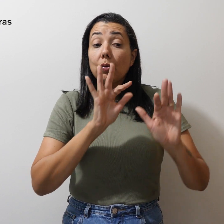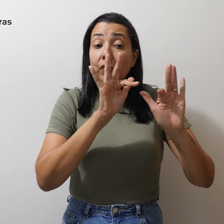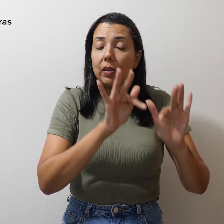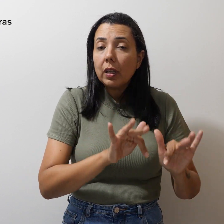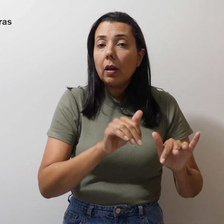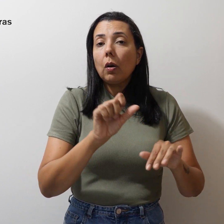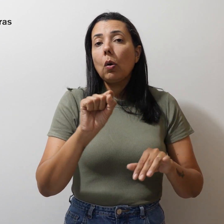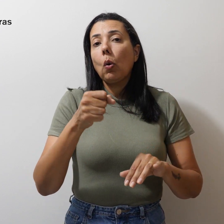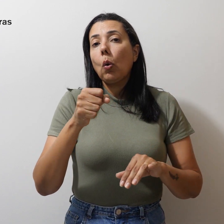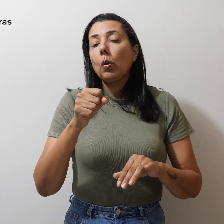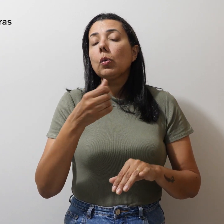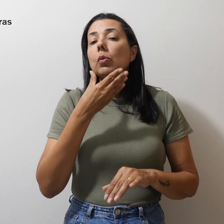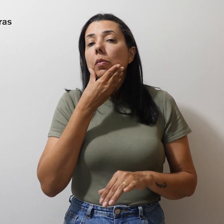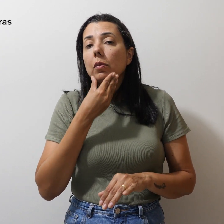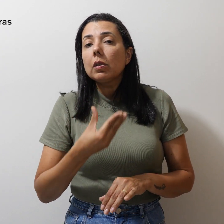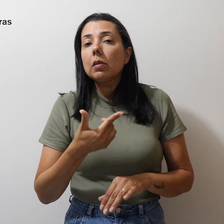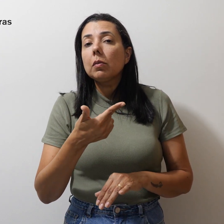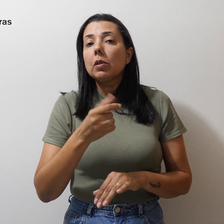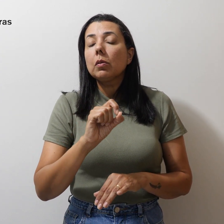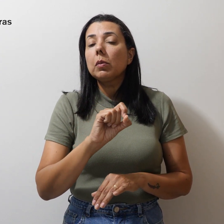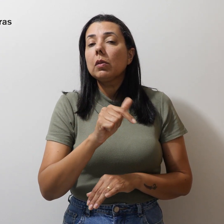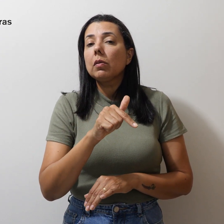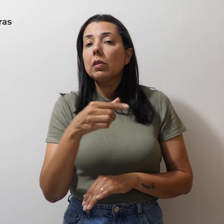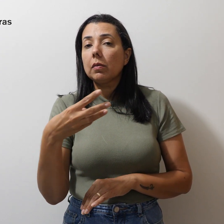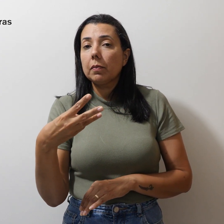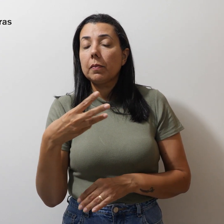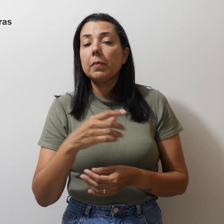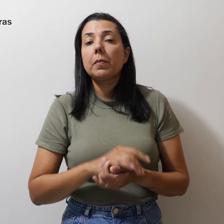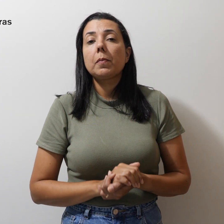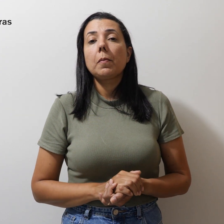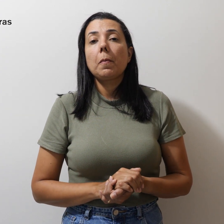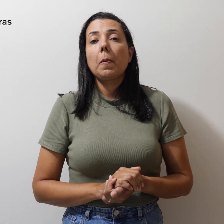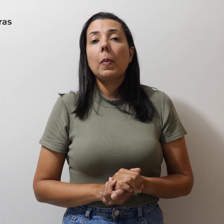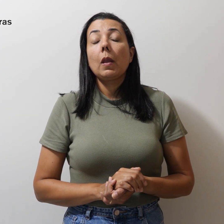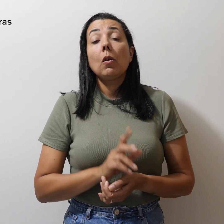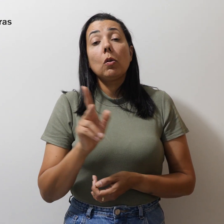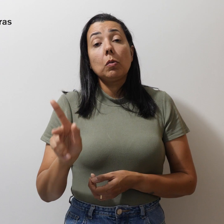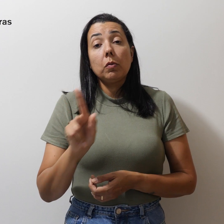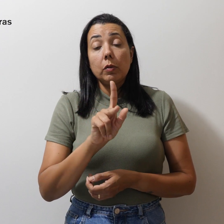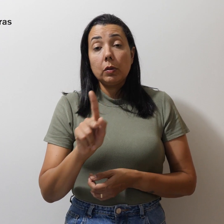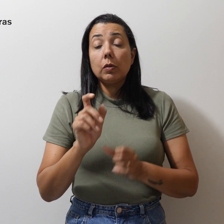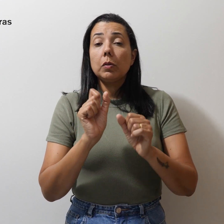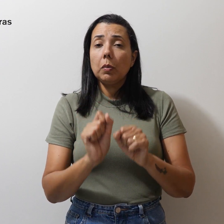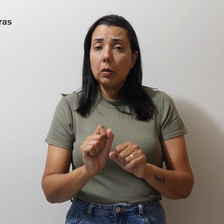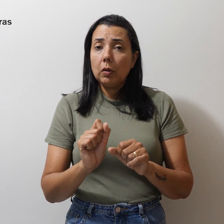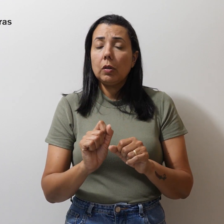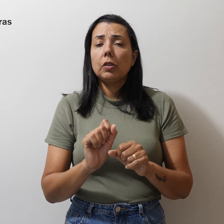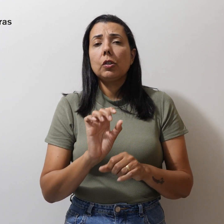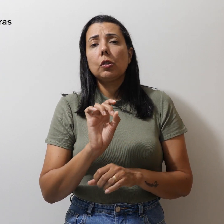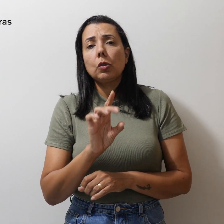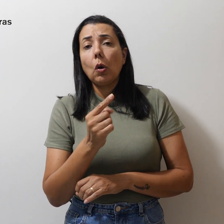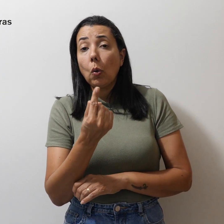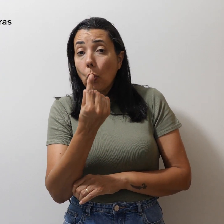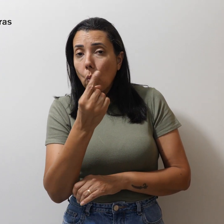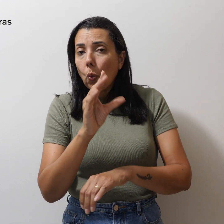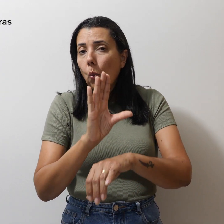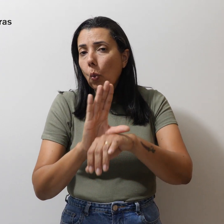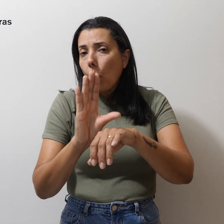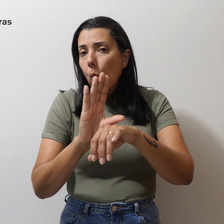8 de dezembro de 2023. Os educadores poderão fazer apenas um curso durante o